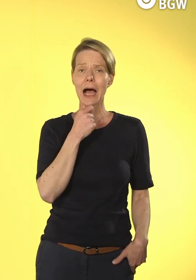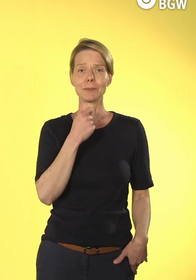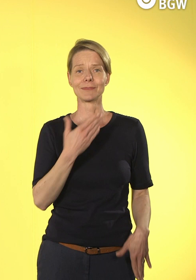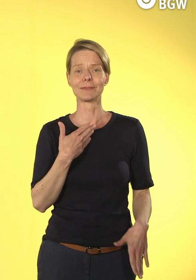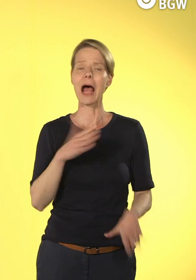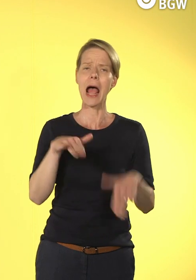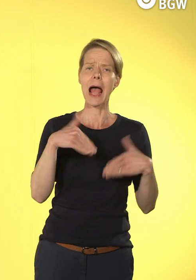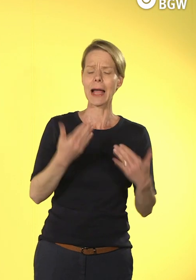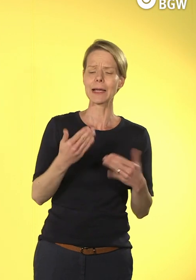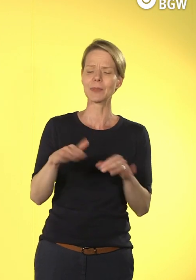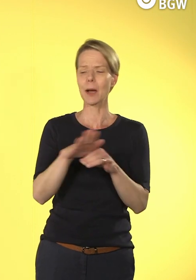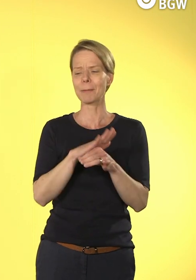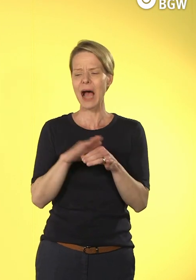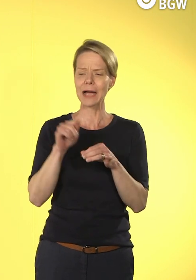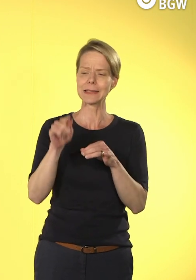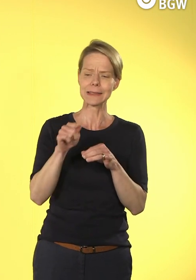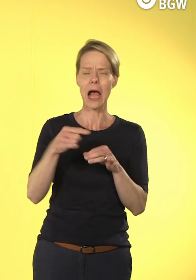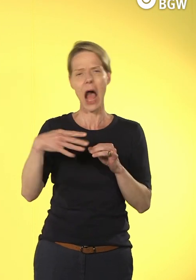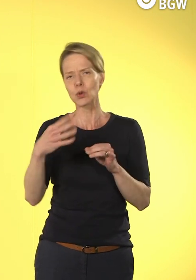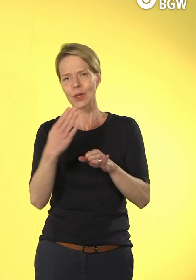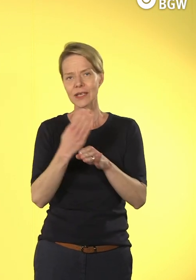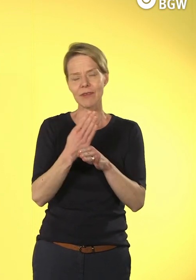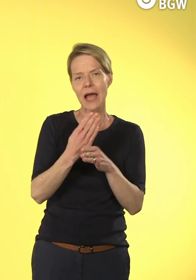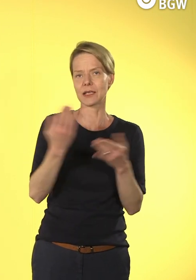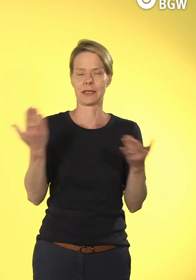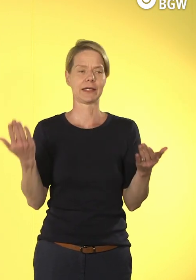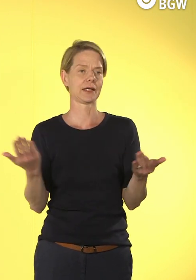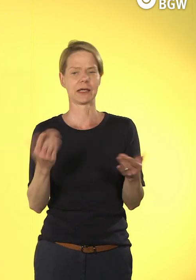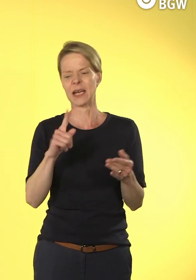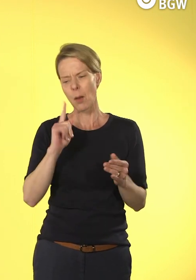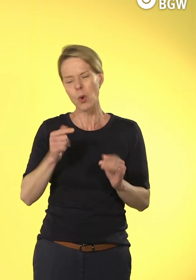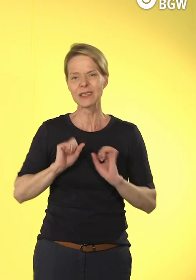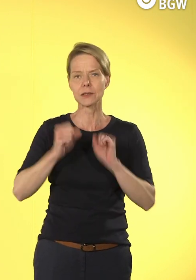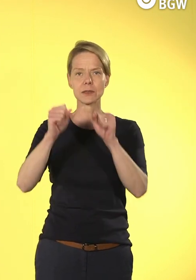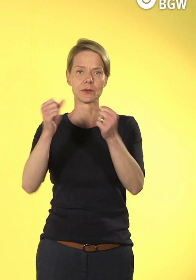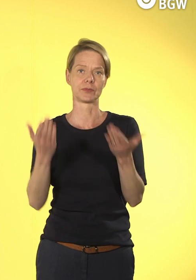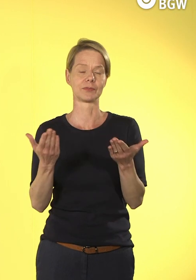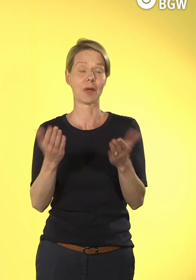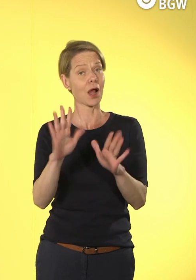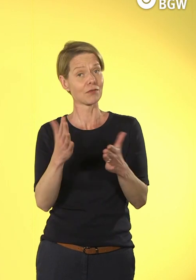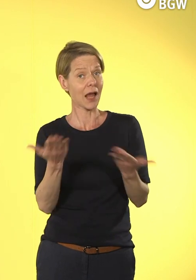Punkt, wo wir am intensivsten dran arbeiten oder vielleicht auch in verschiedenen Schwerpunkten?